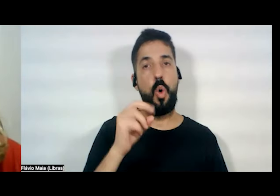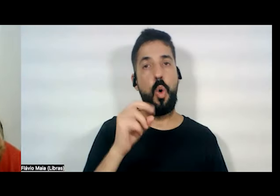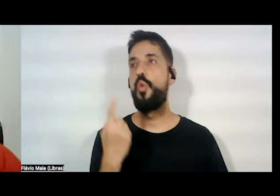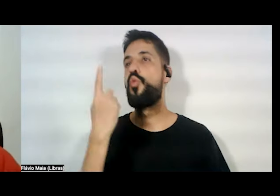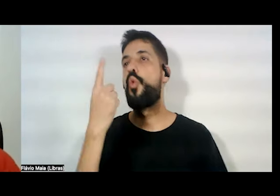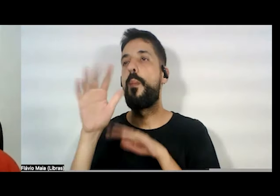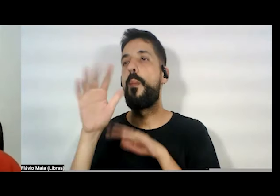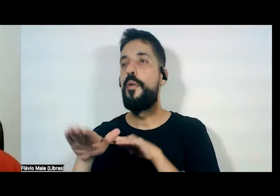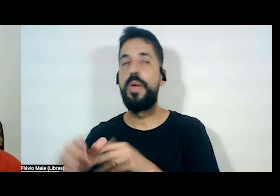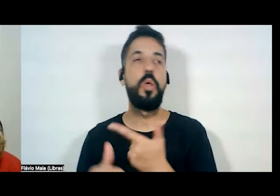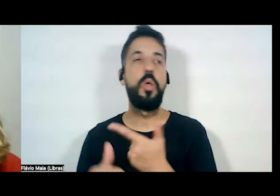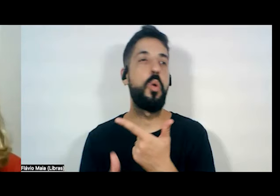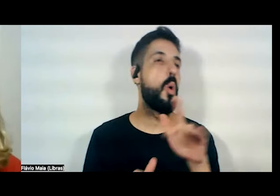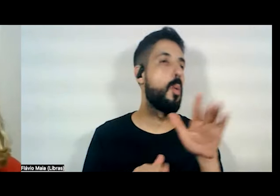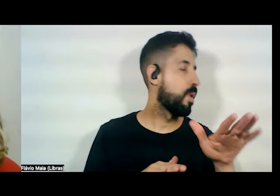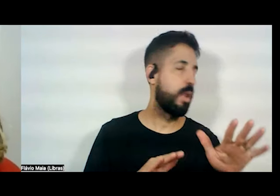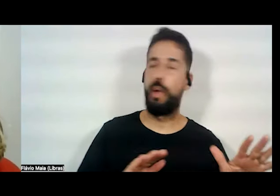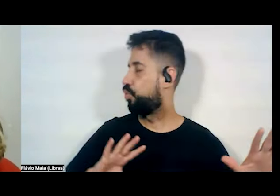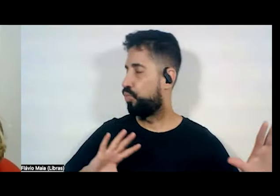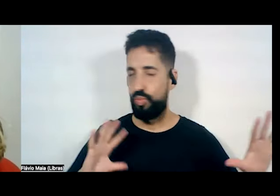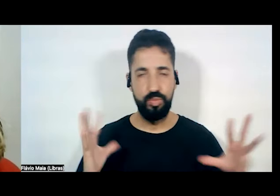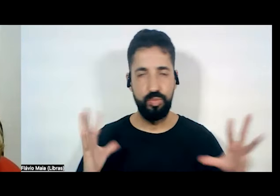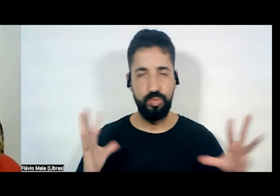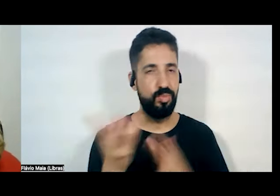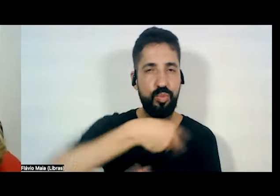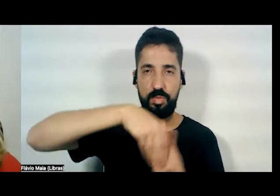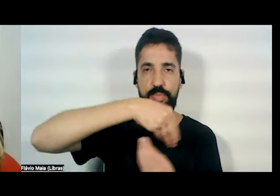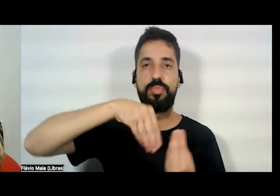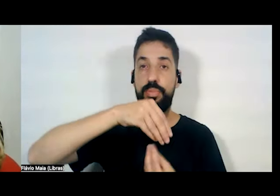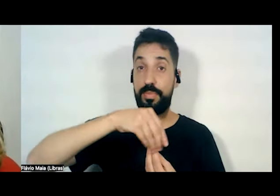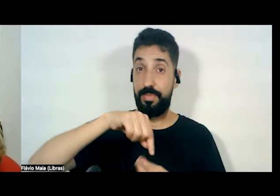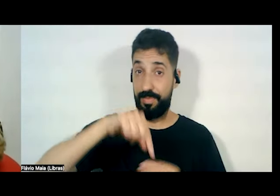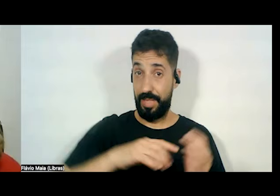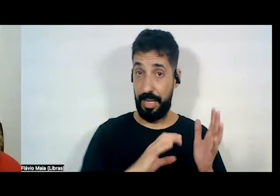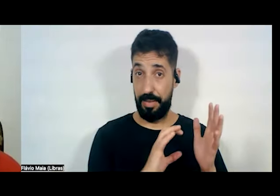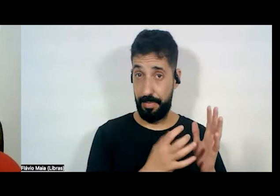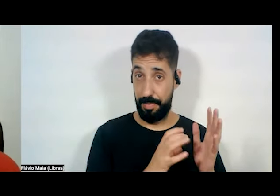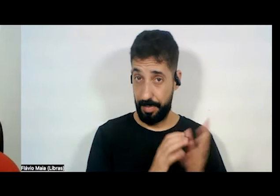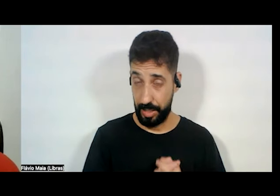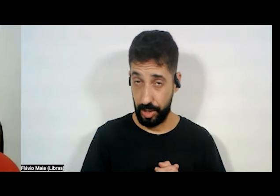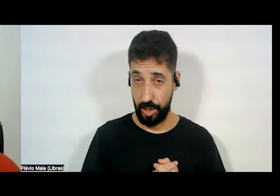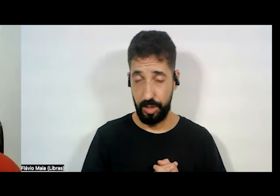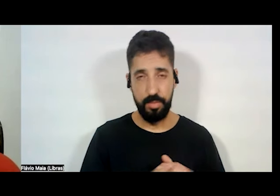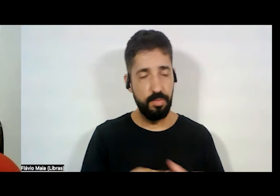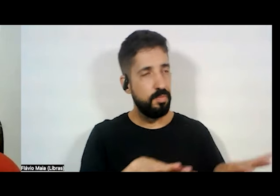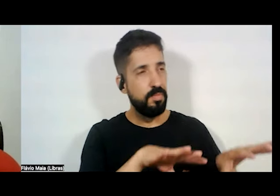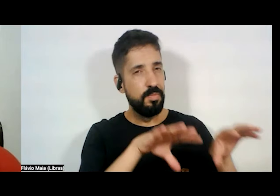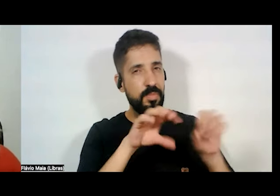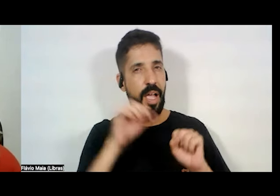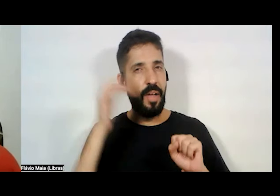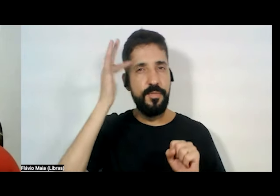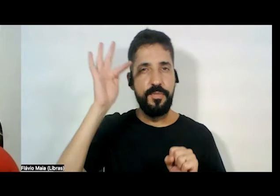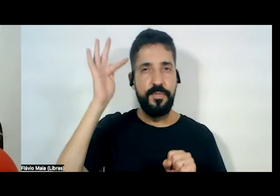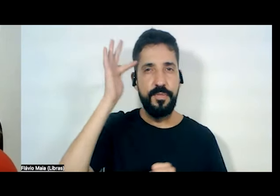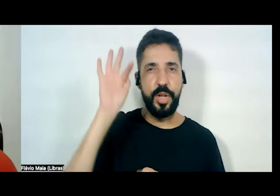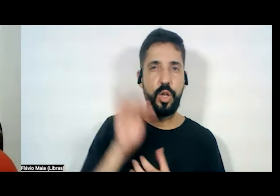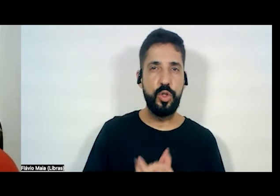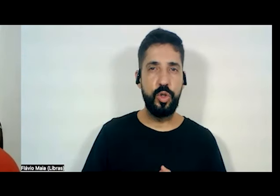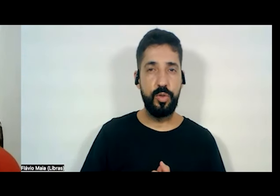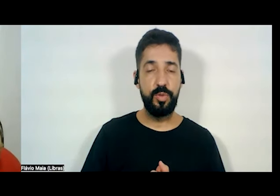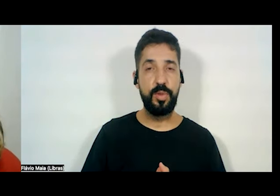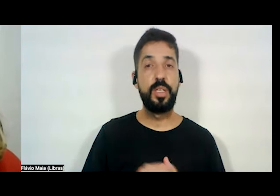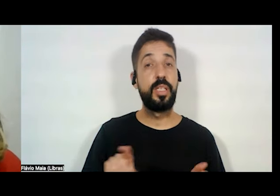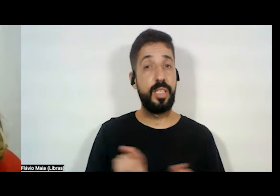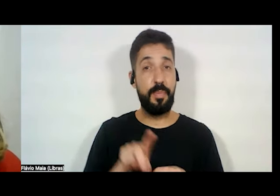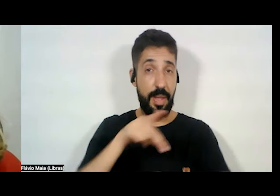tudo se mistura. E no nosso partido, inspirado pela filosofia e pela pedagogia